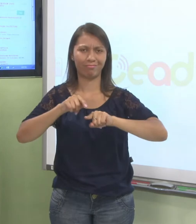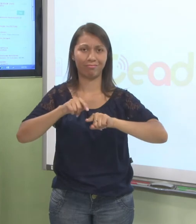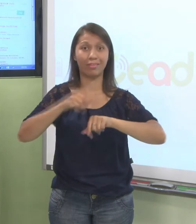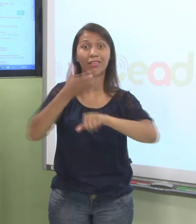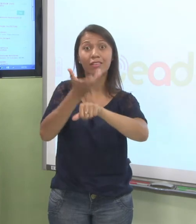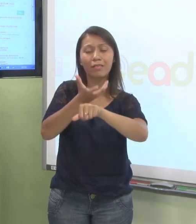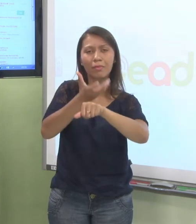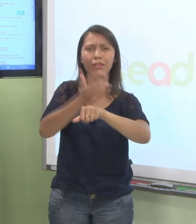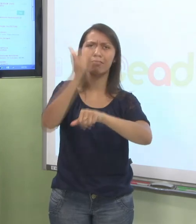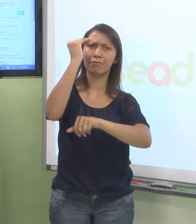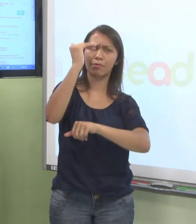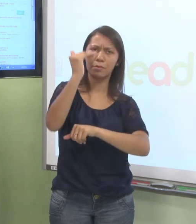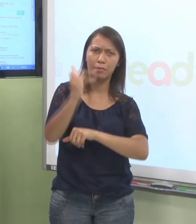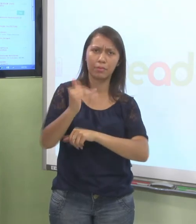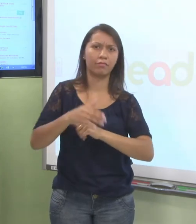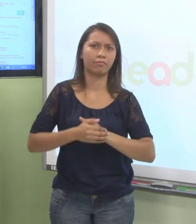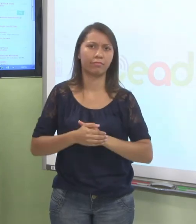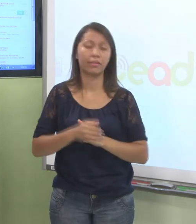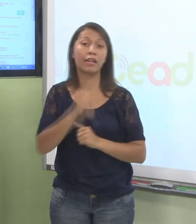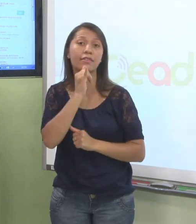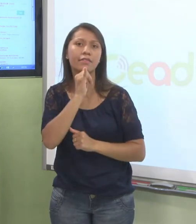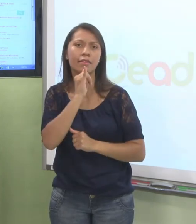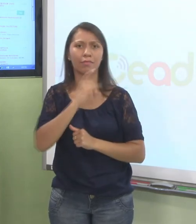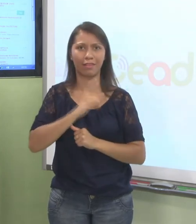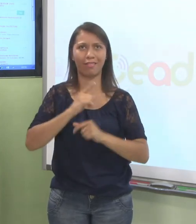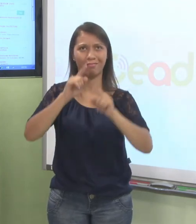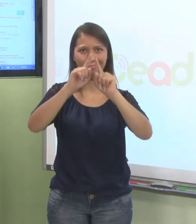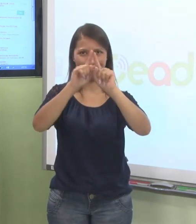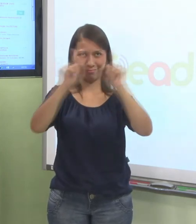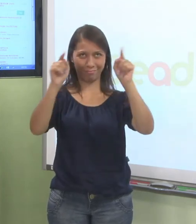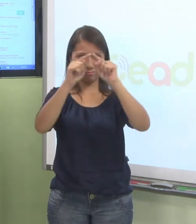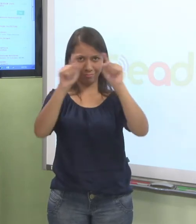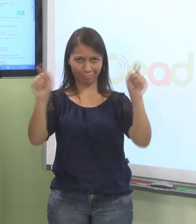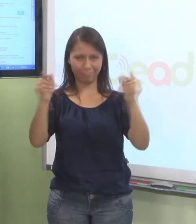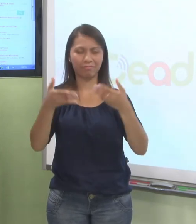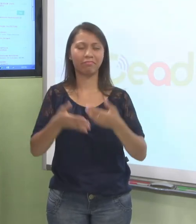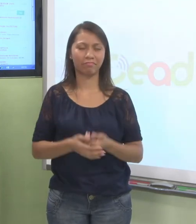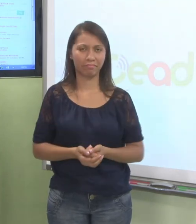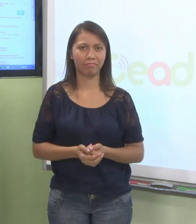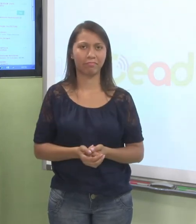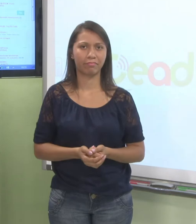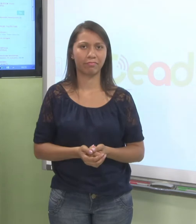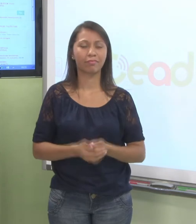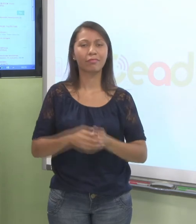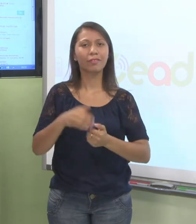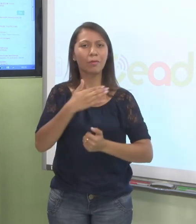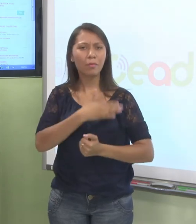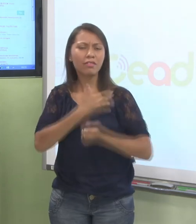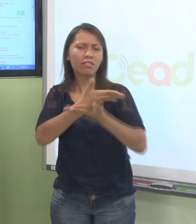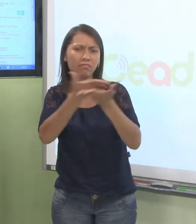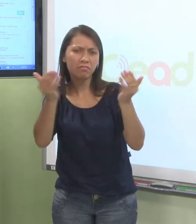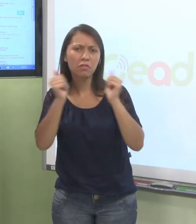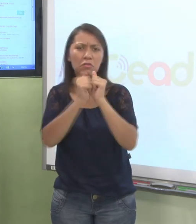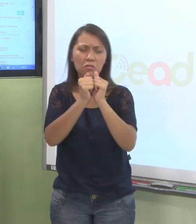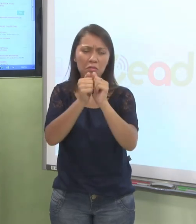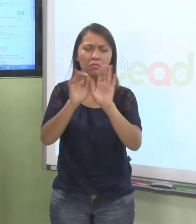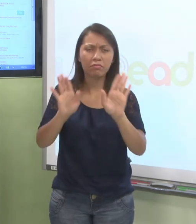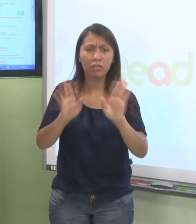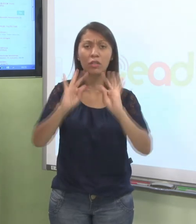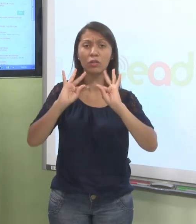tem até uma mensagem. Sejam bem-vindos à ambientação tecnológica dos cursos ETEC do EFNMG. É um prazer ter vocês conosco. Geralmente, todas as salas têm alguma